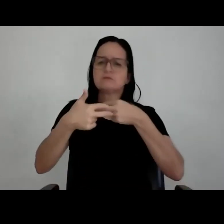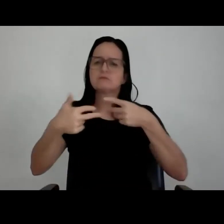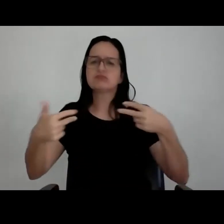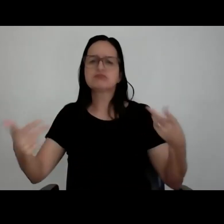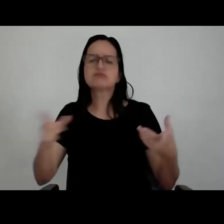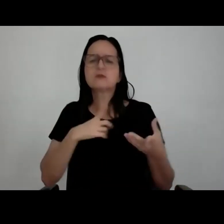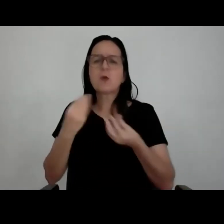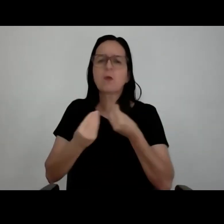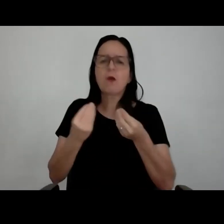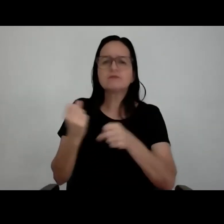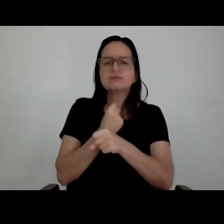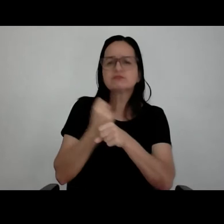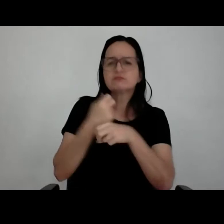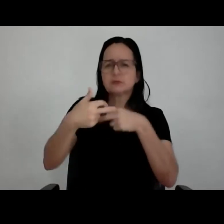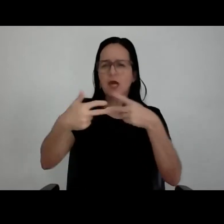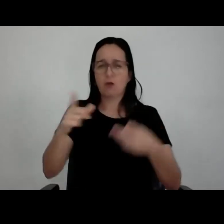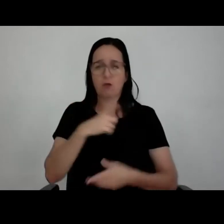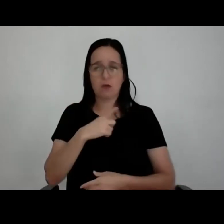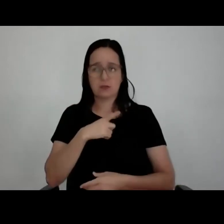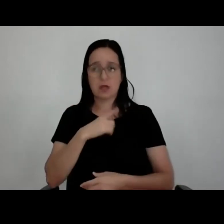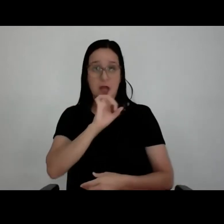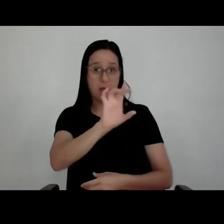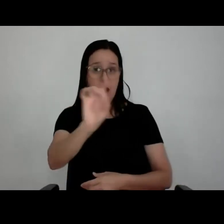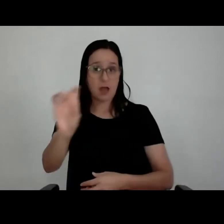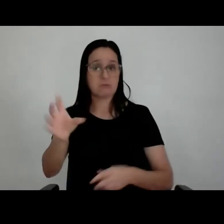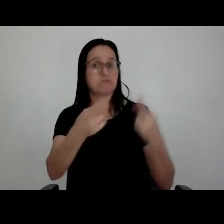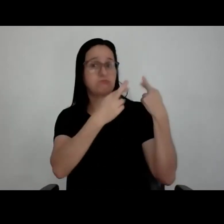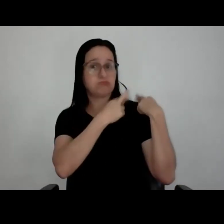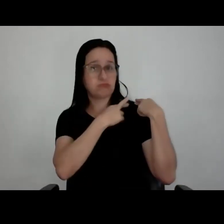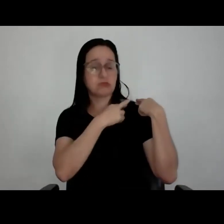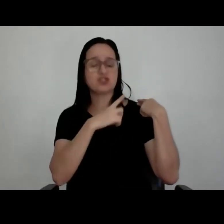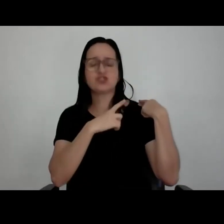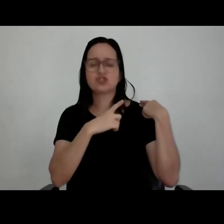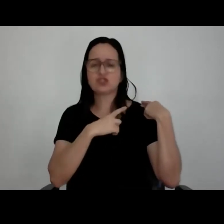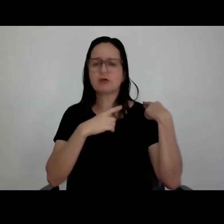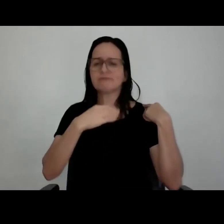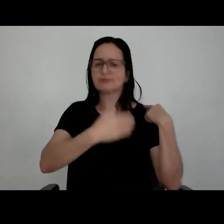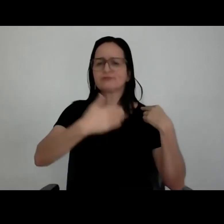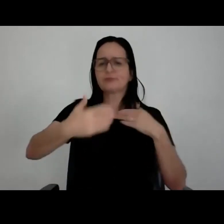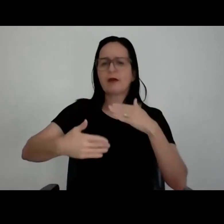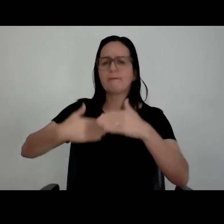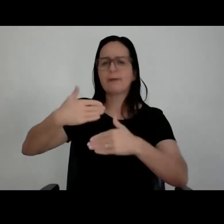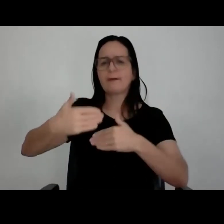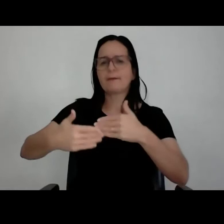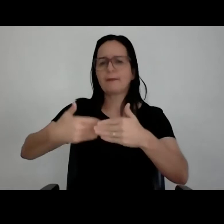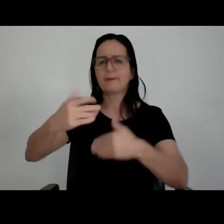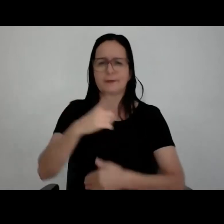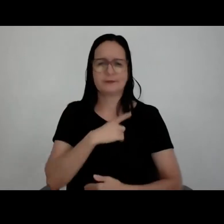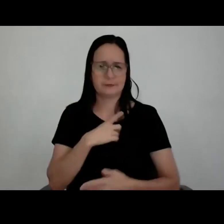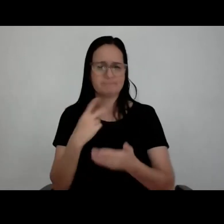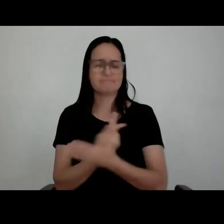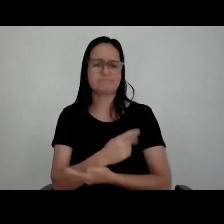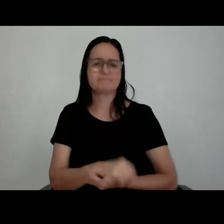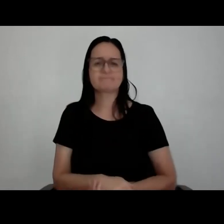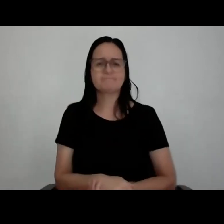fundamentação. Cada um no seu lugar, cada um com a sua responsabilidade, e aí os processos vão acontecer. Eu queria dizer que, se